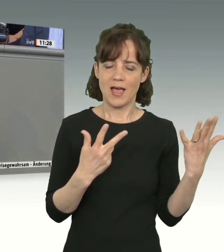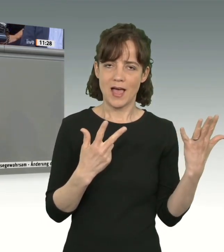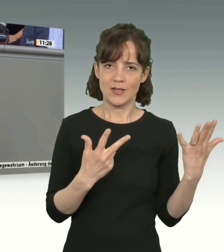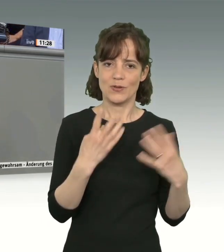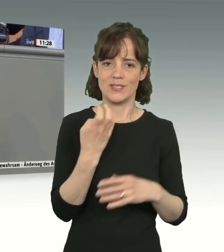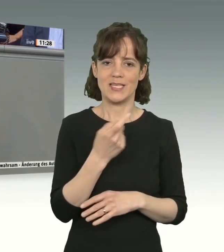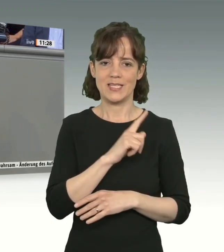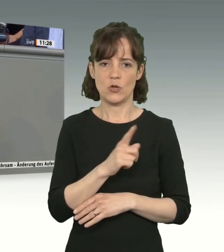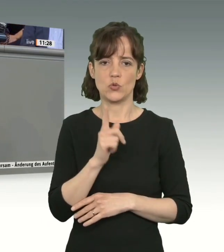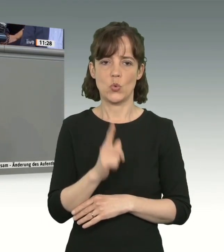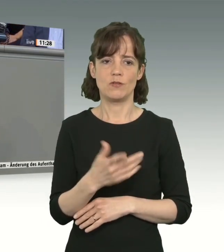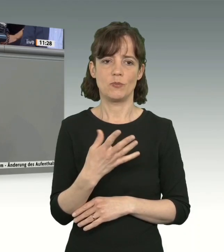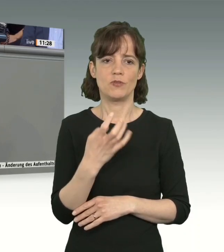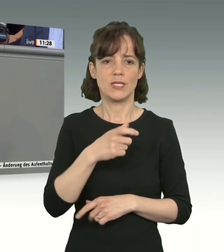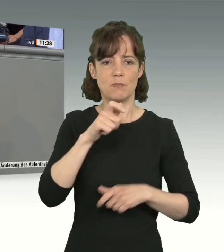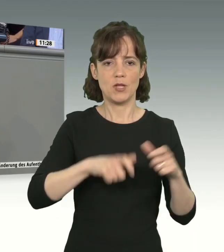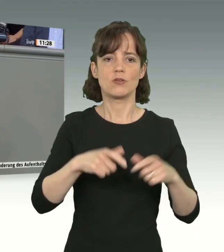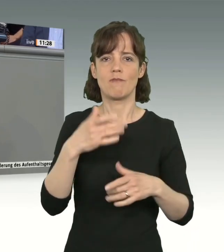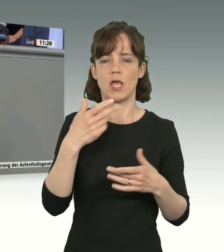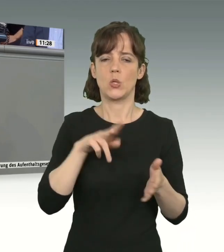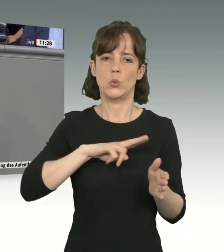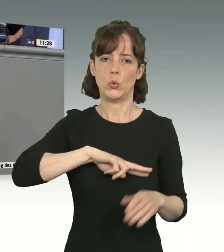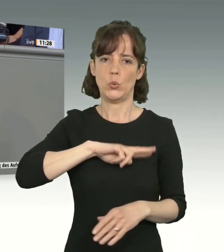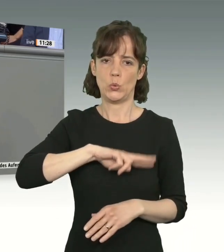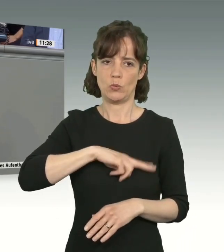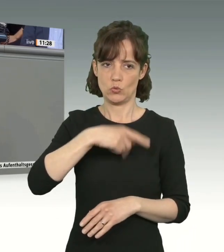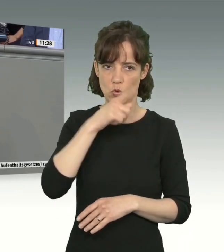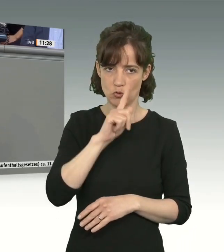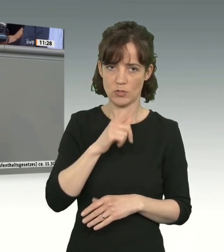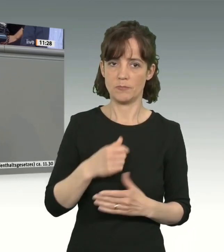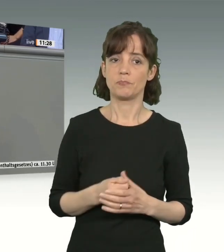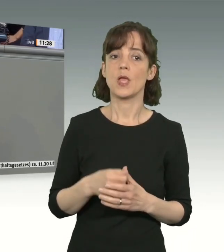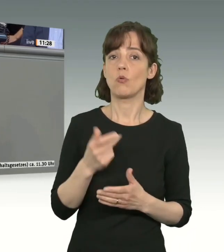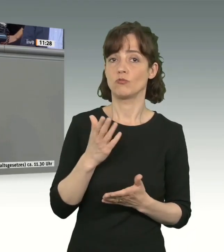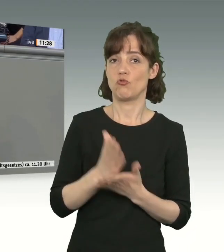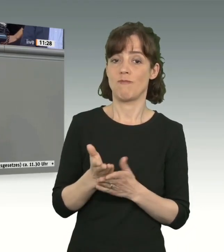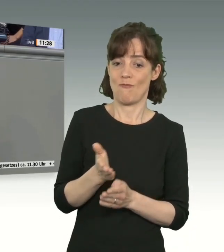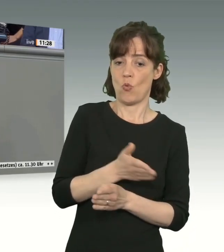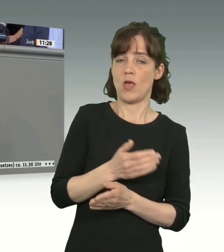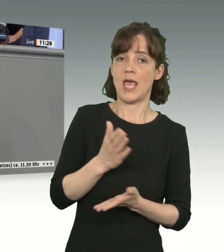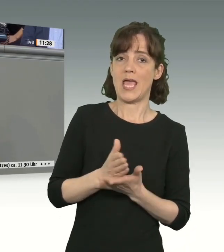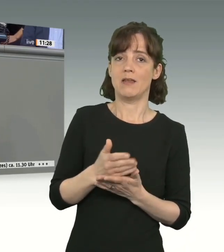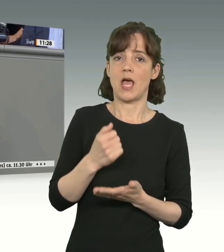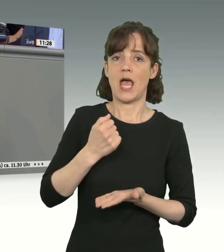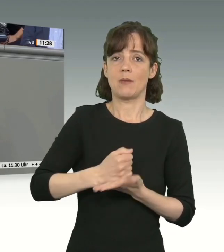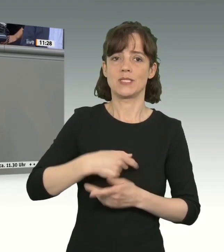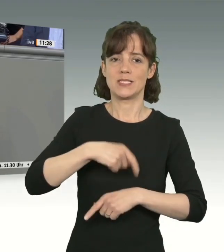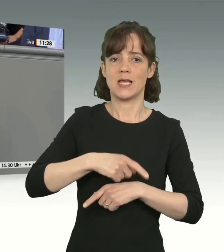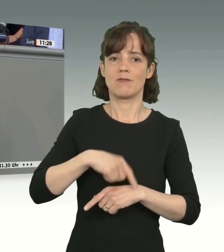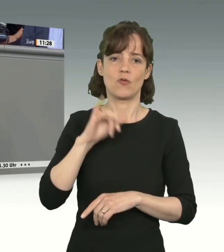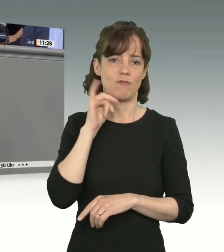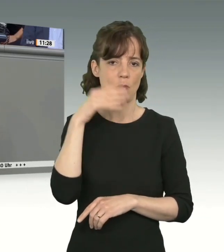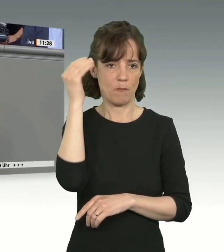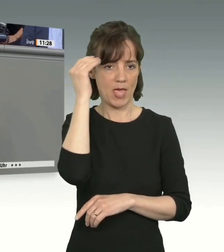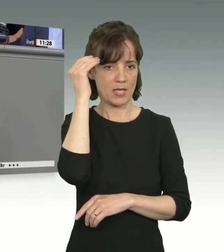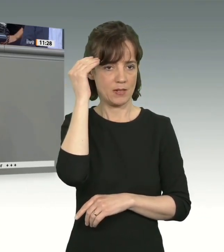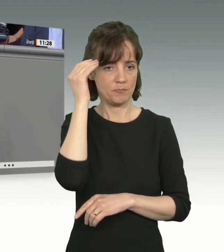im Dezember 2021 waren es im Übrigen auch schon 292.672.000 Ausreisepflichtige,